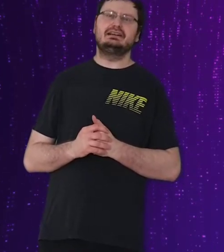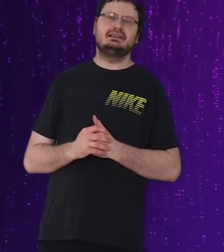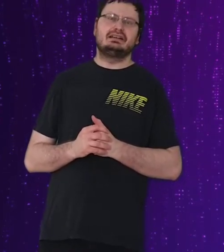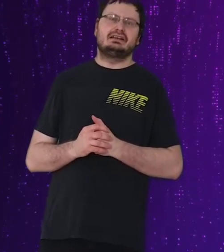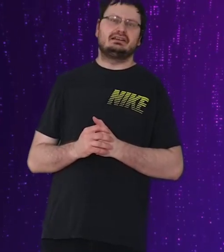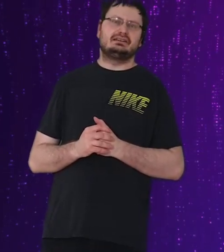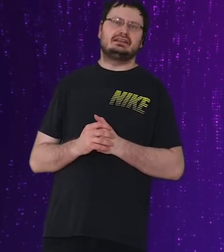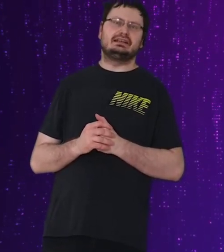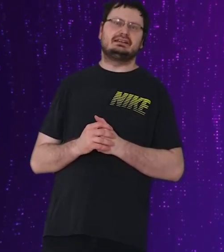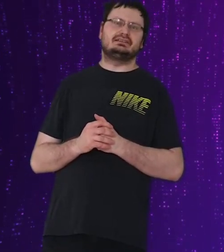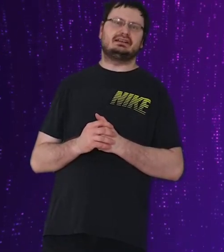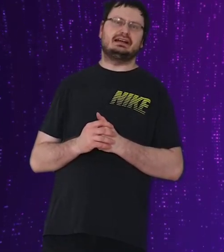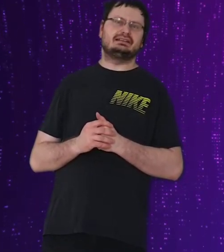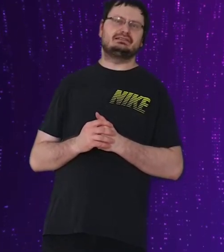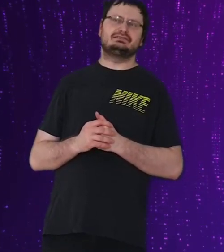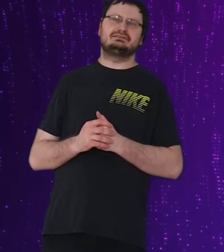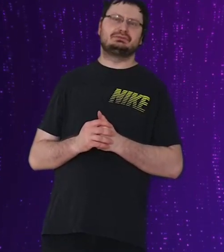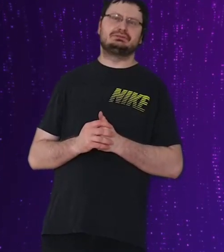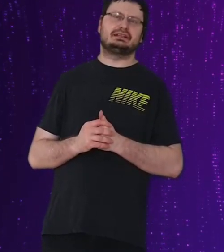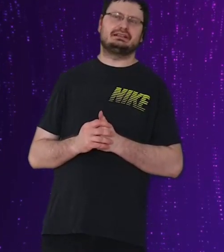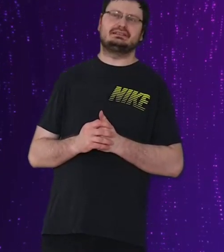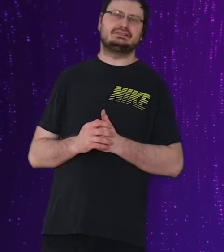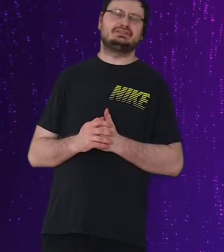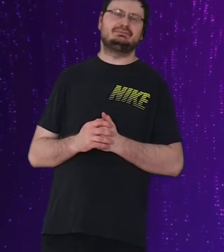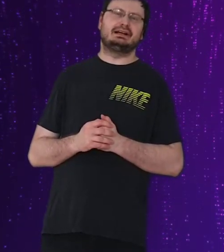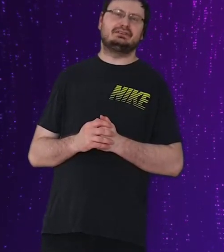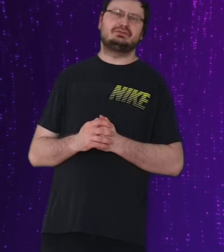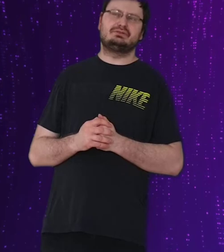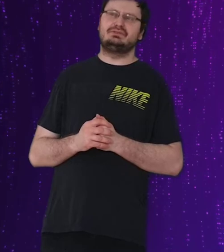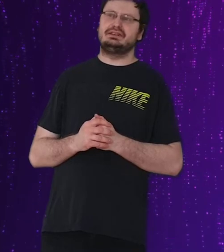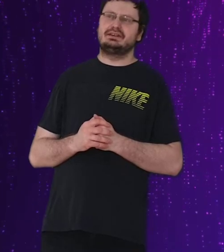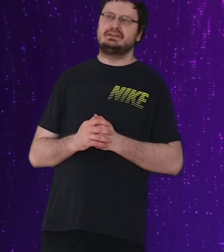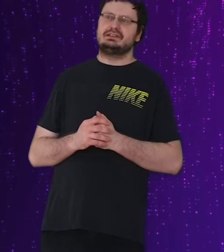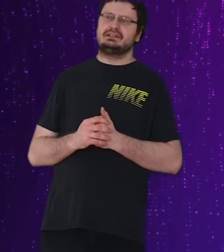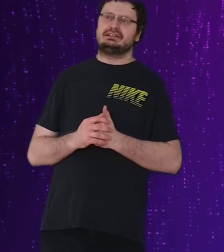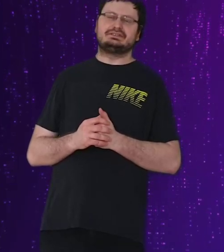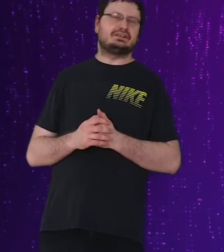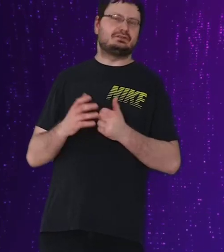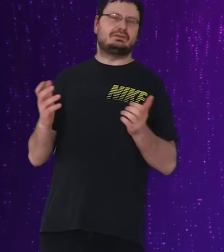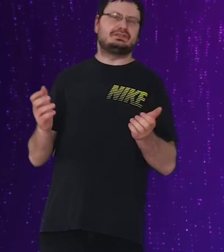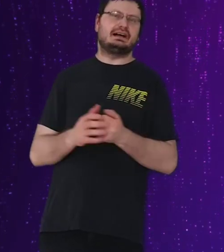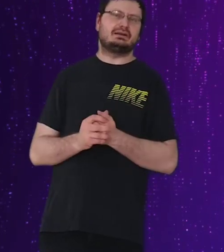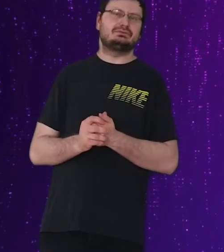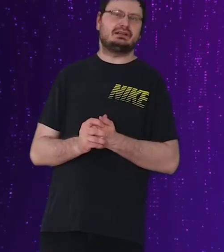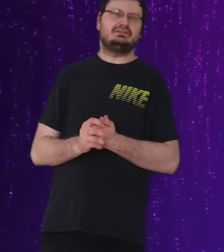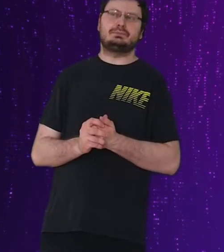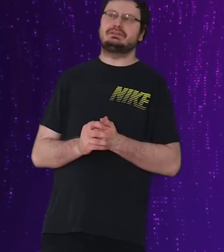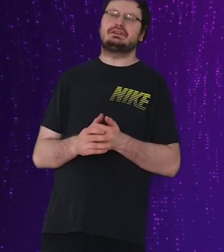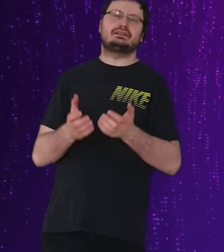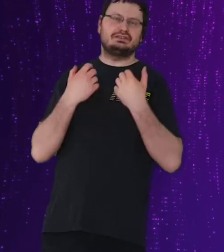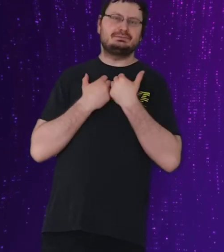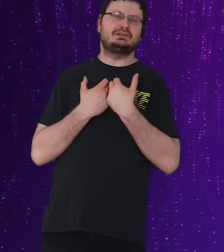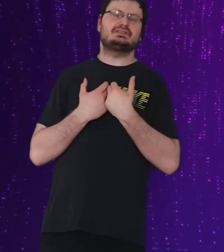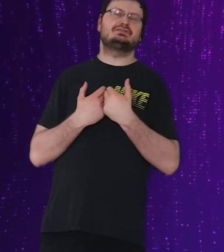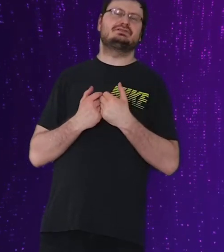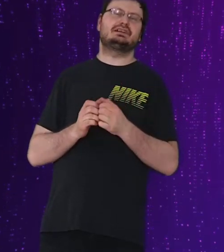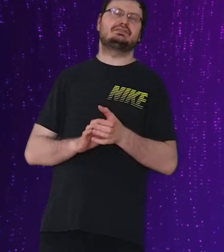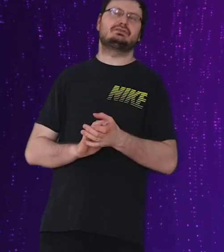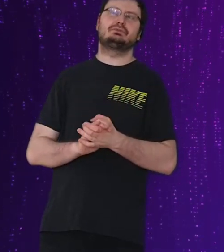tut ja nach sieben Jahren irgendwie jetzt dazu was sagen, aber so einfach mal zeigt, dass ich mir was dazu sage, in der Familie